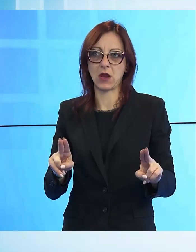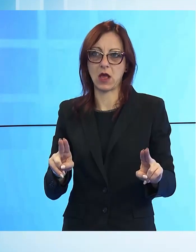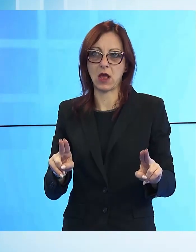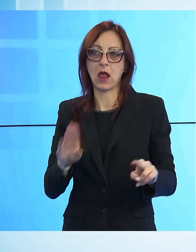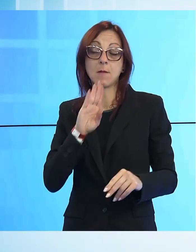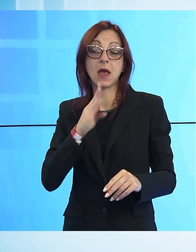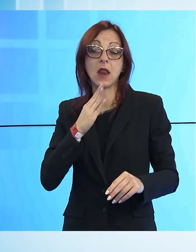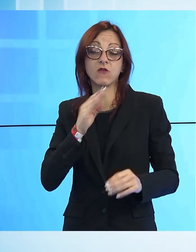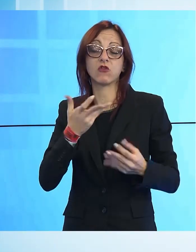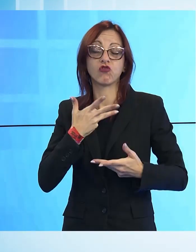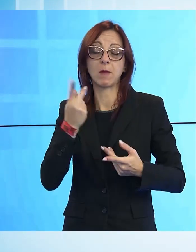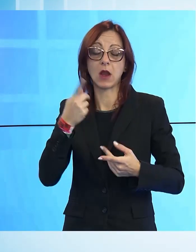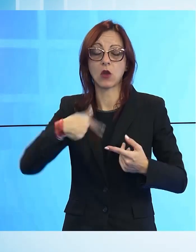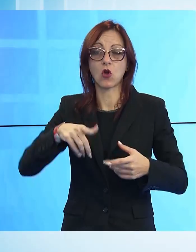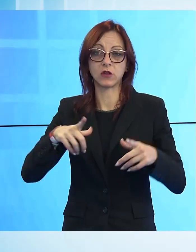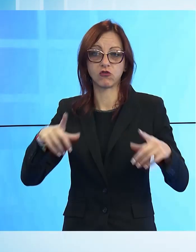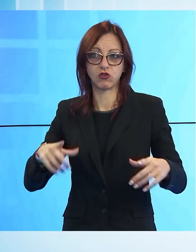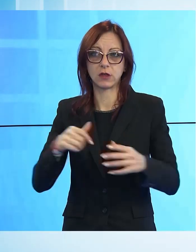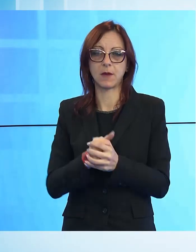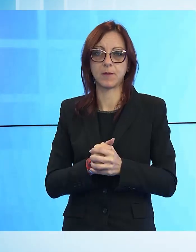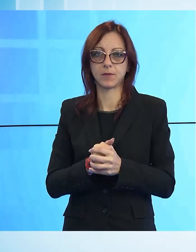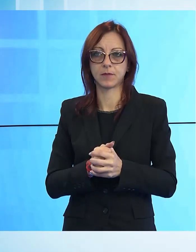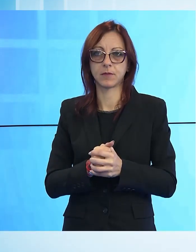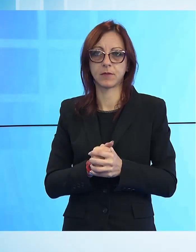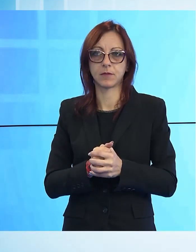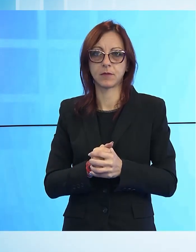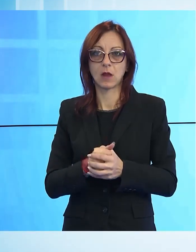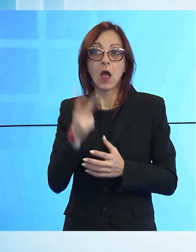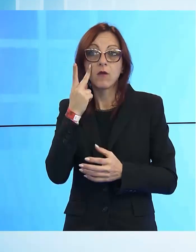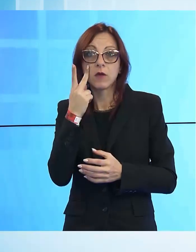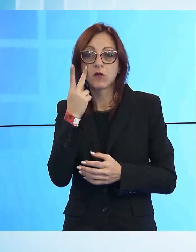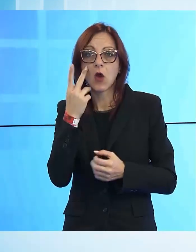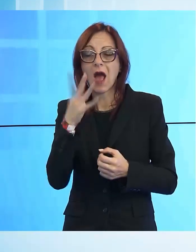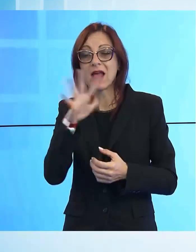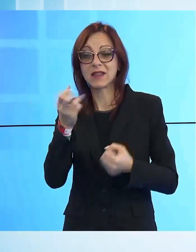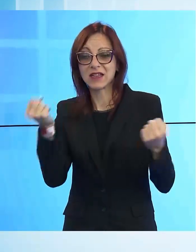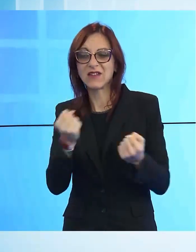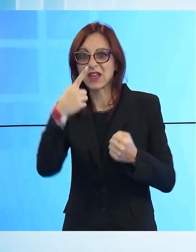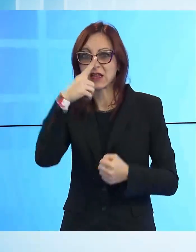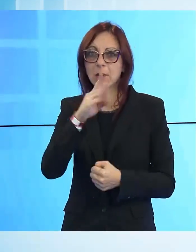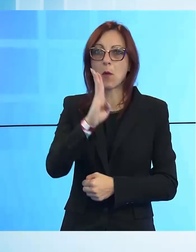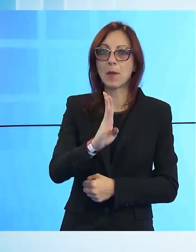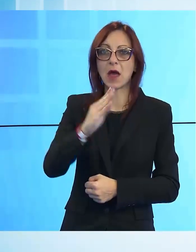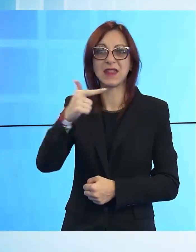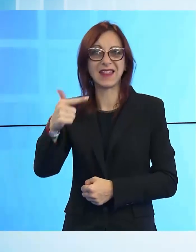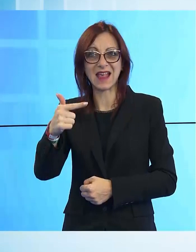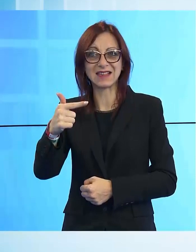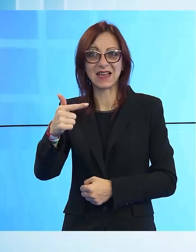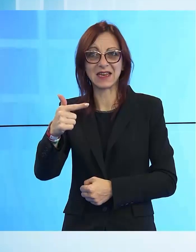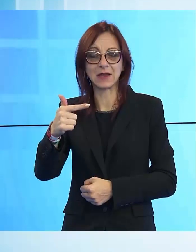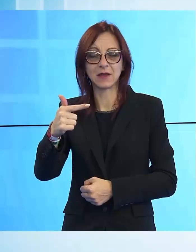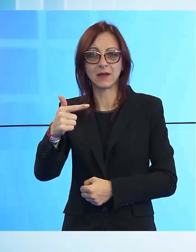dimostrato anche nell'iniziativa di By Tascami, promossa per la